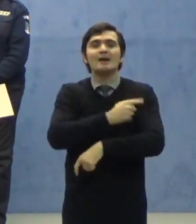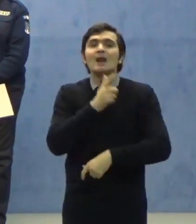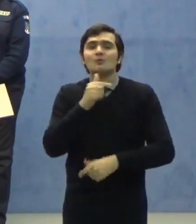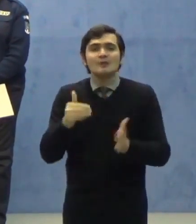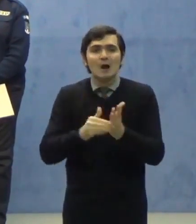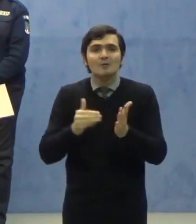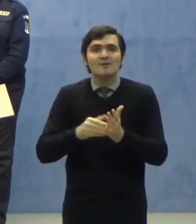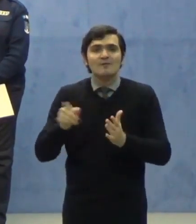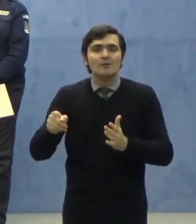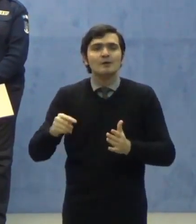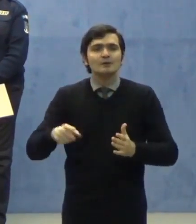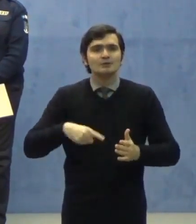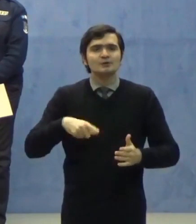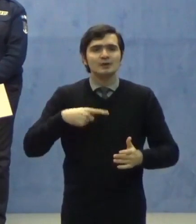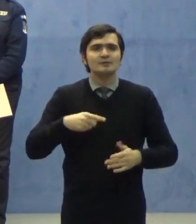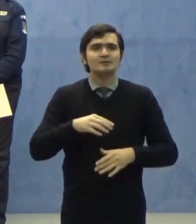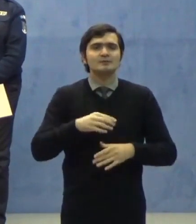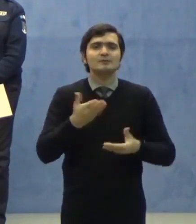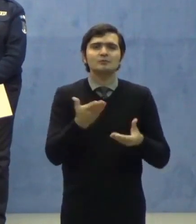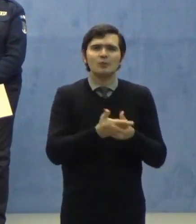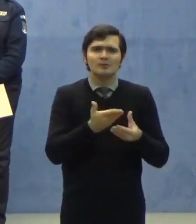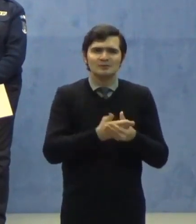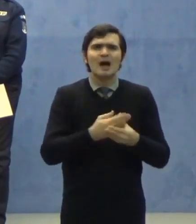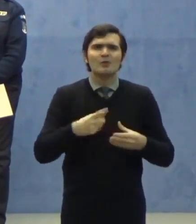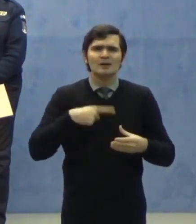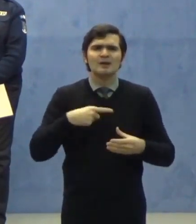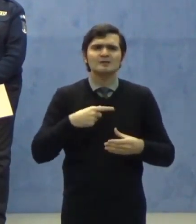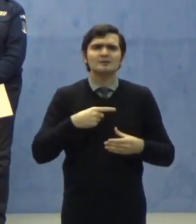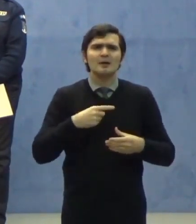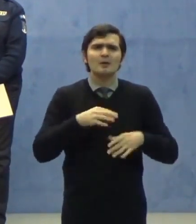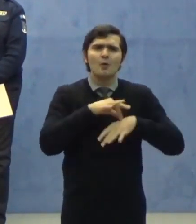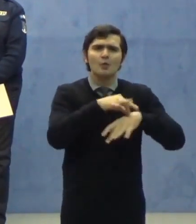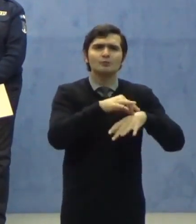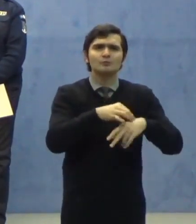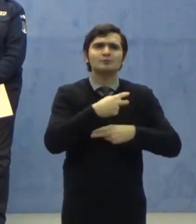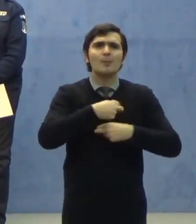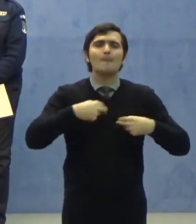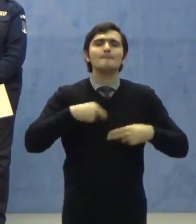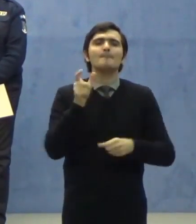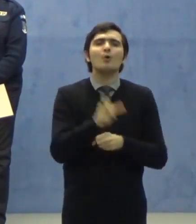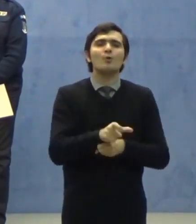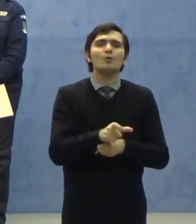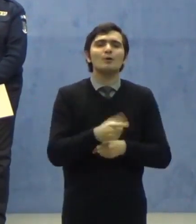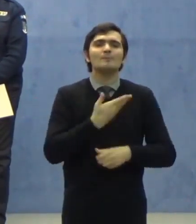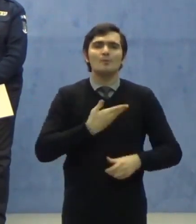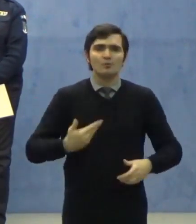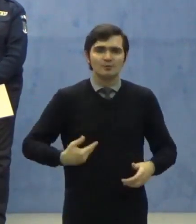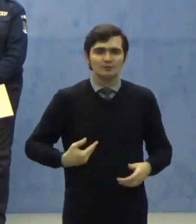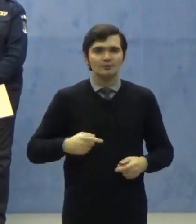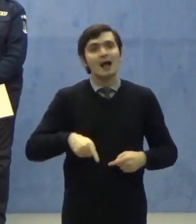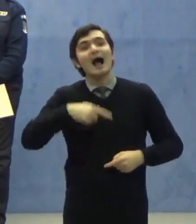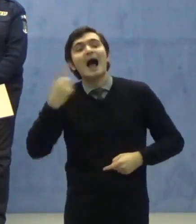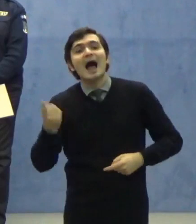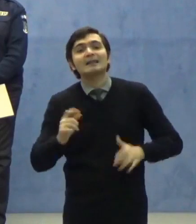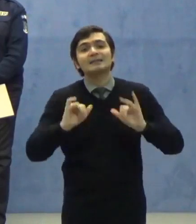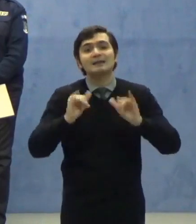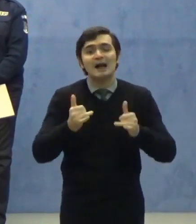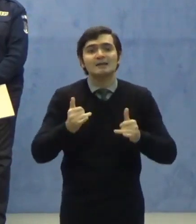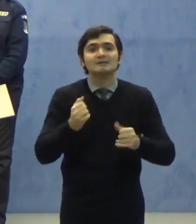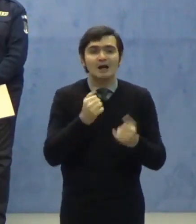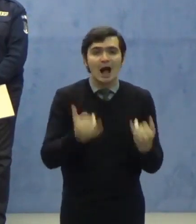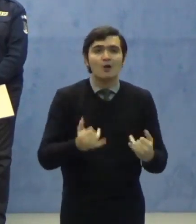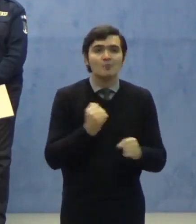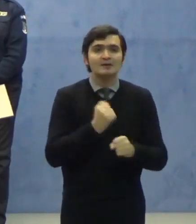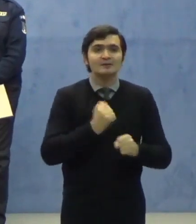instrumentat sub coordonarea unui procuror din cadrul parchetului de pe lângă Tribunalul București. De asemenea, într-un alt caz, sunt desfășurate